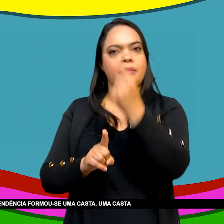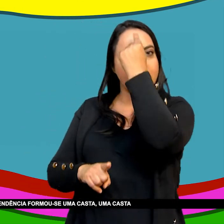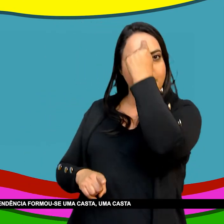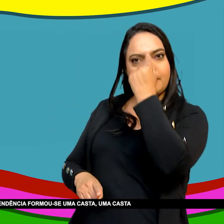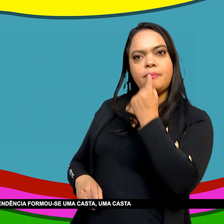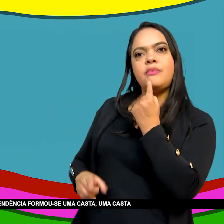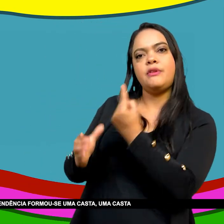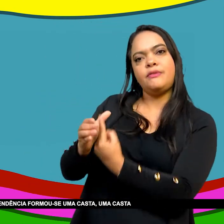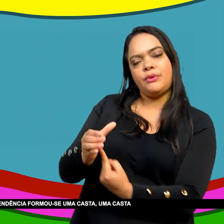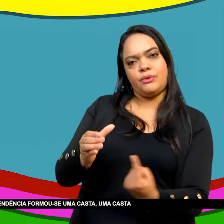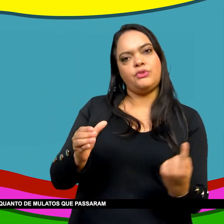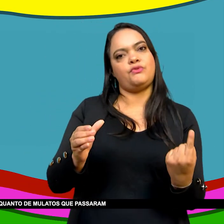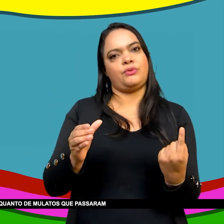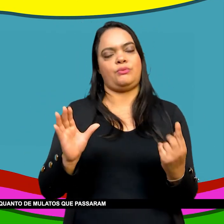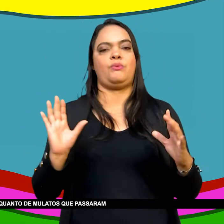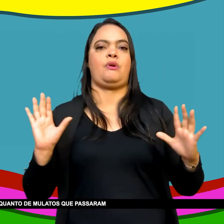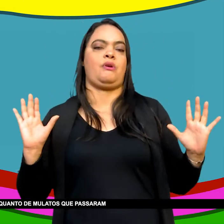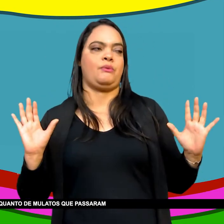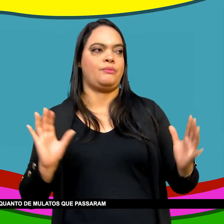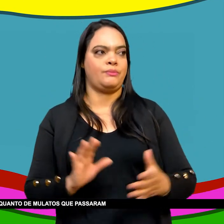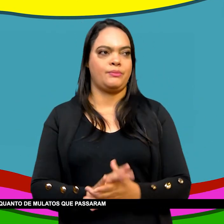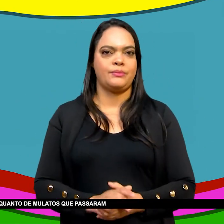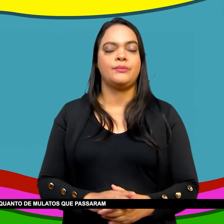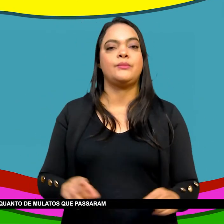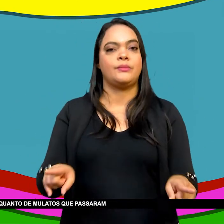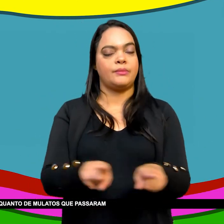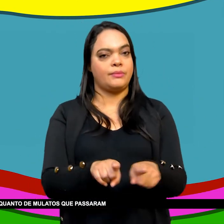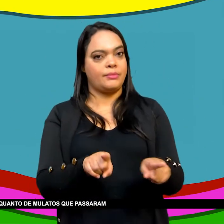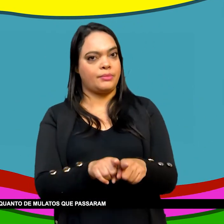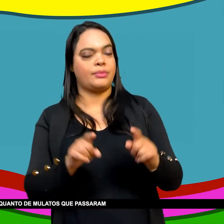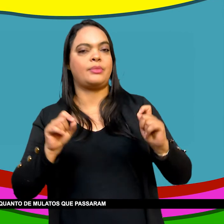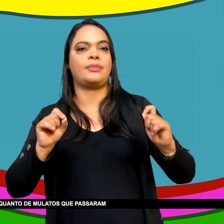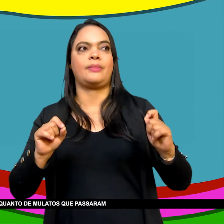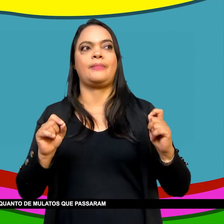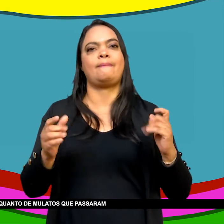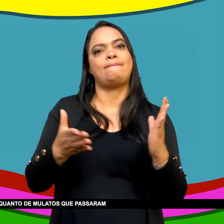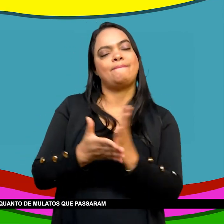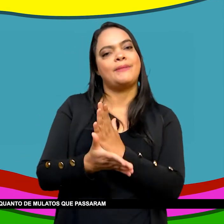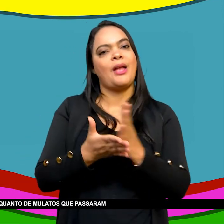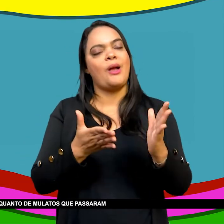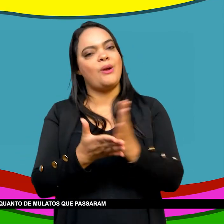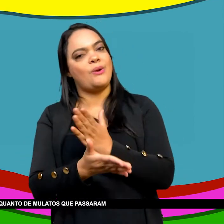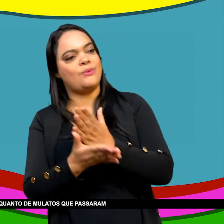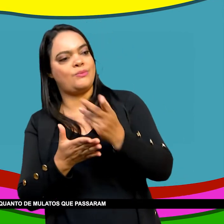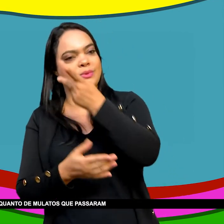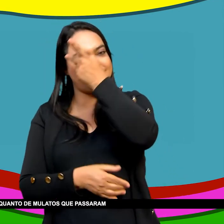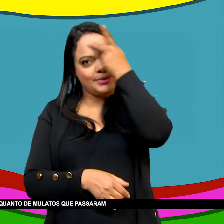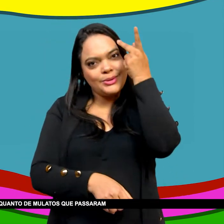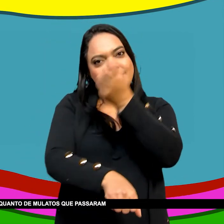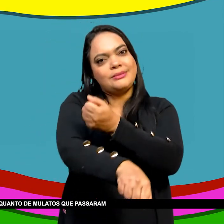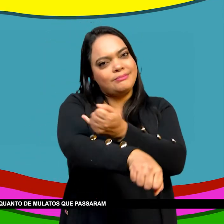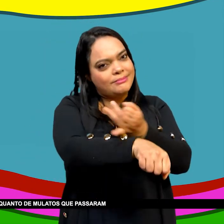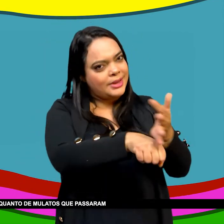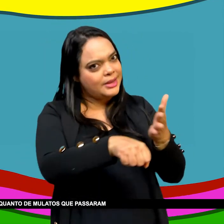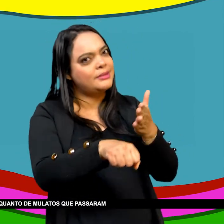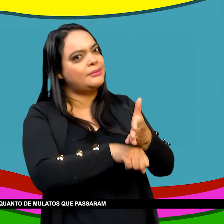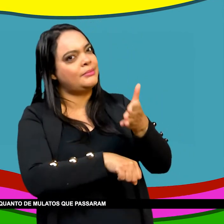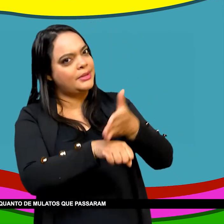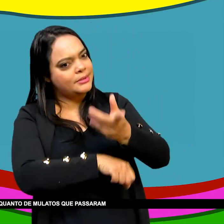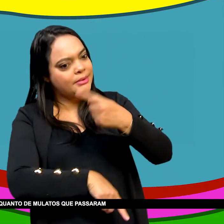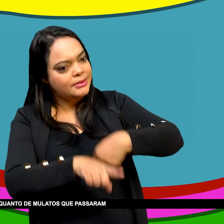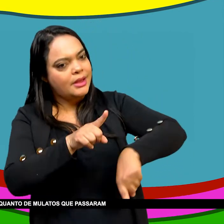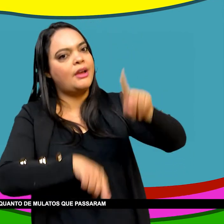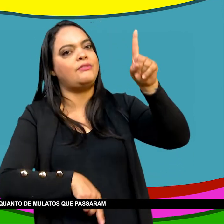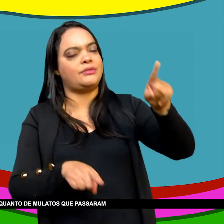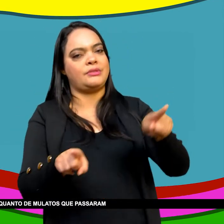casta Uma casta Militar e política E fundiária Também Tanto de negros